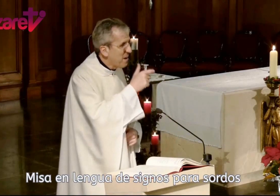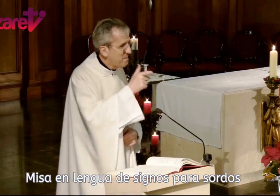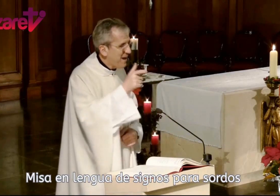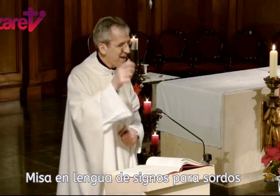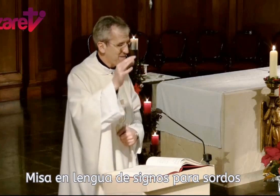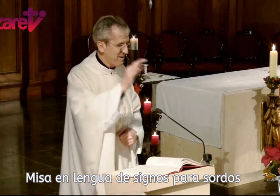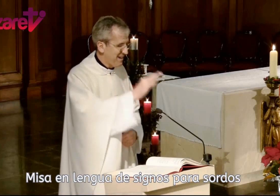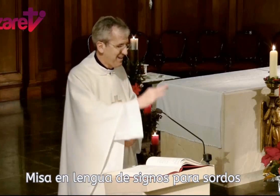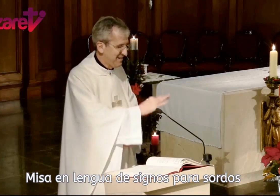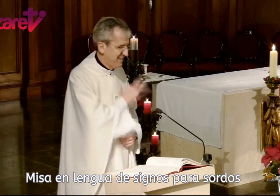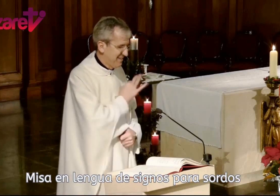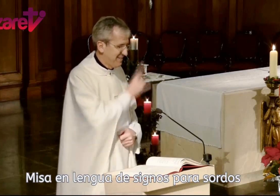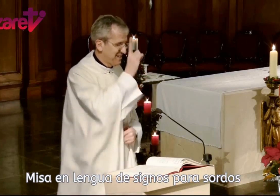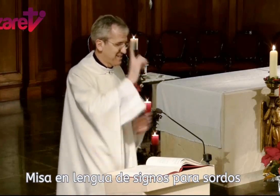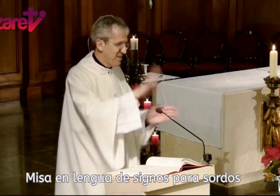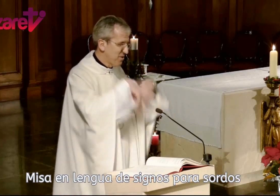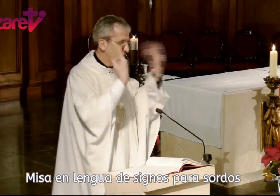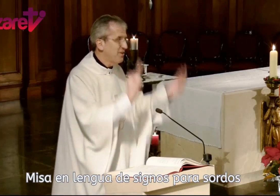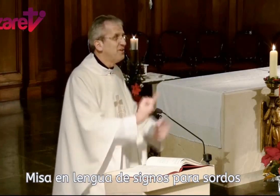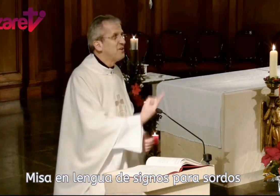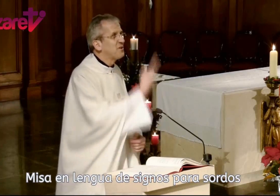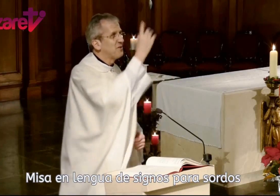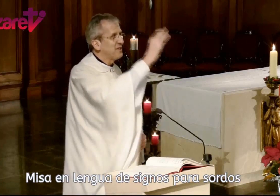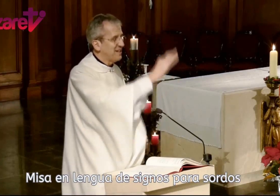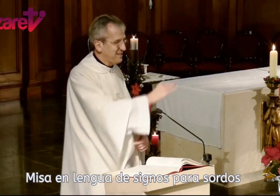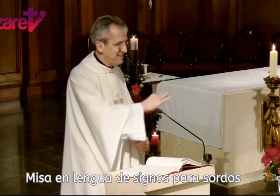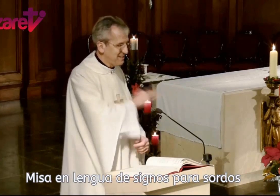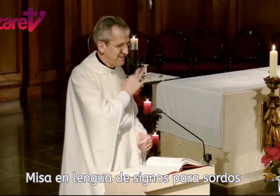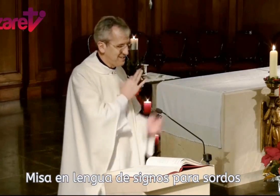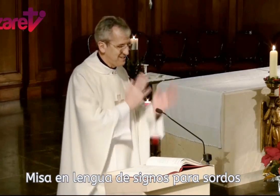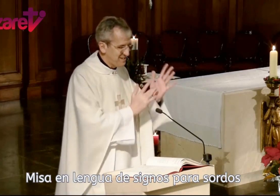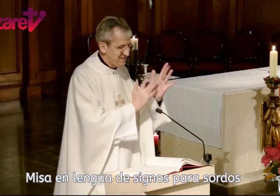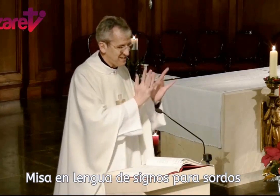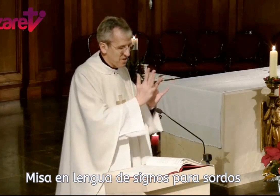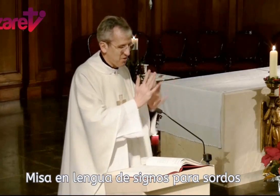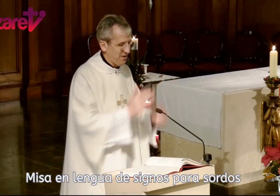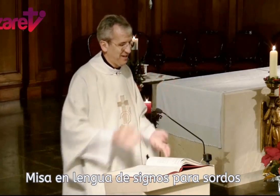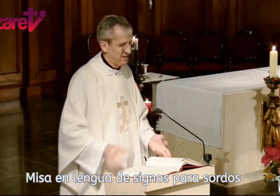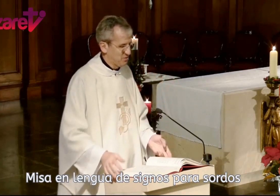Palabra del Señor. Gloria a ti, Señor Jesús.